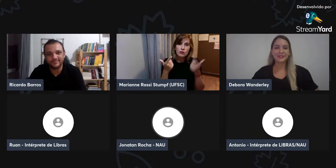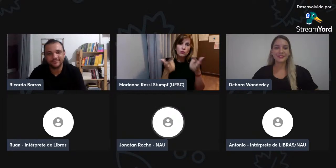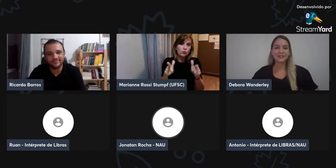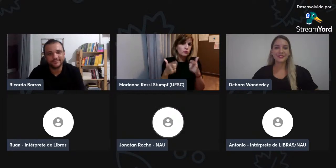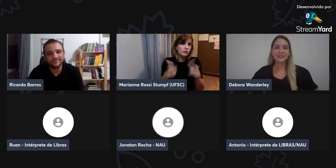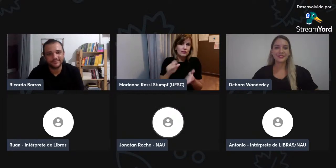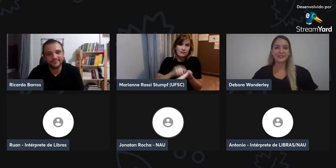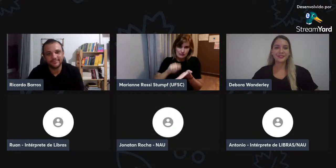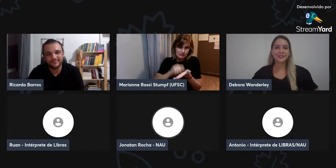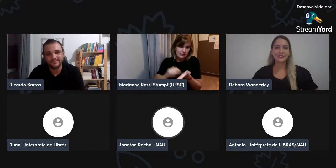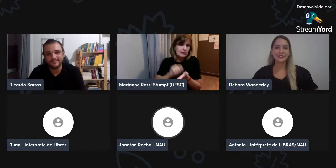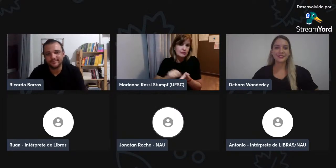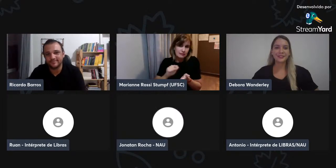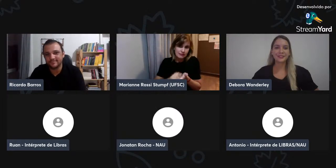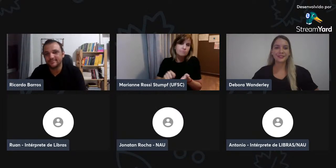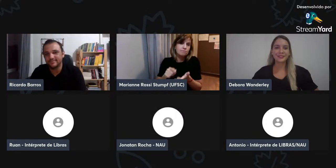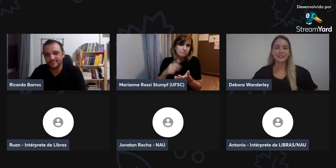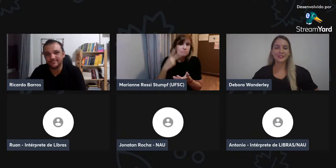né, existe, né,